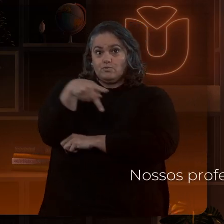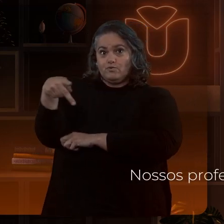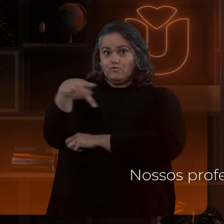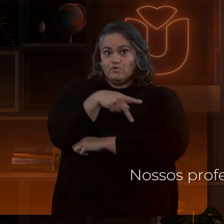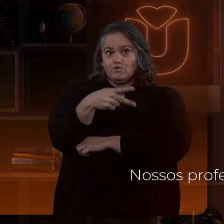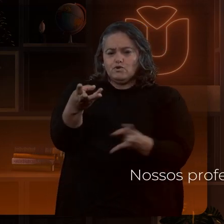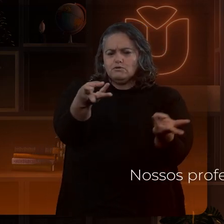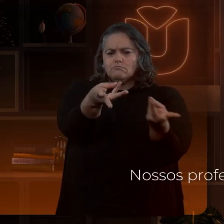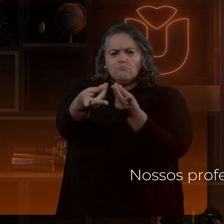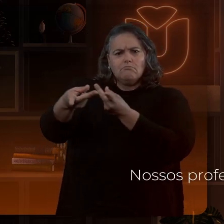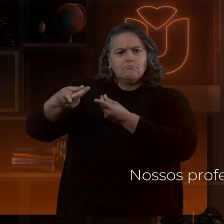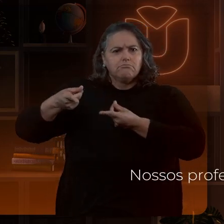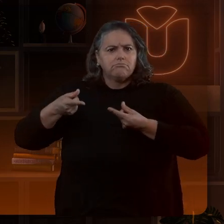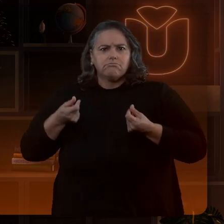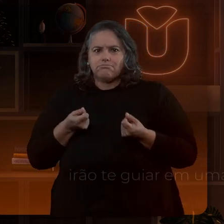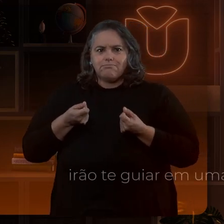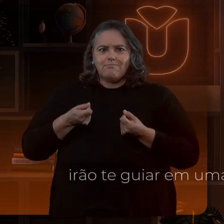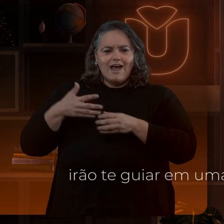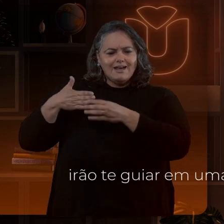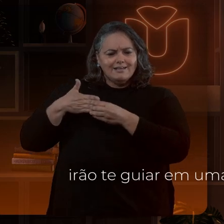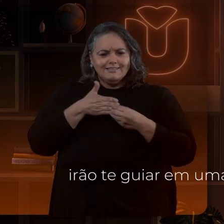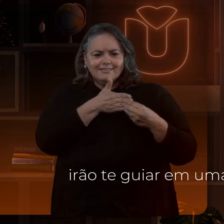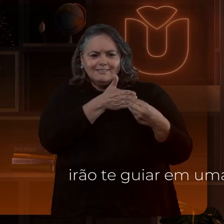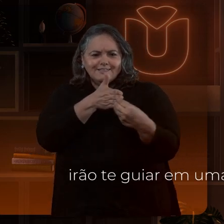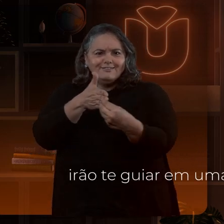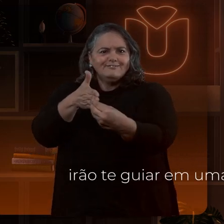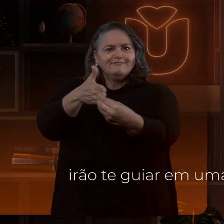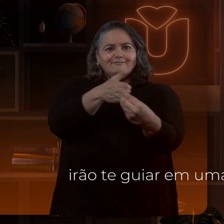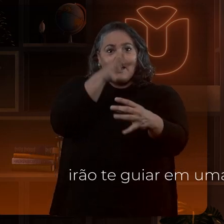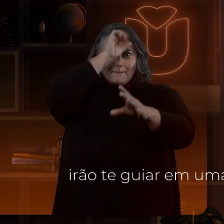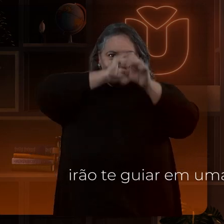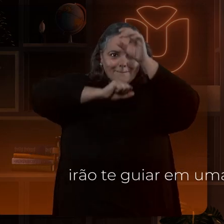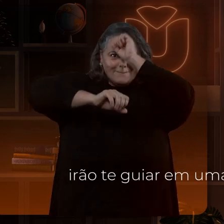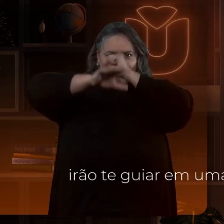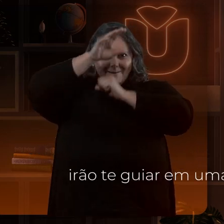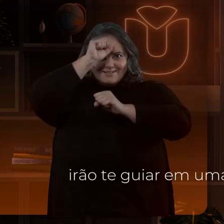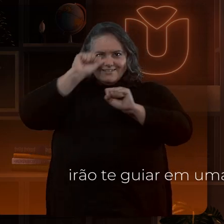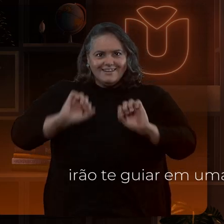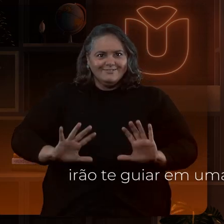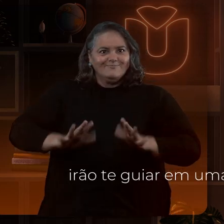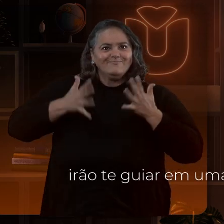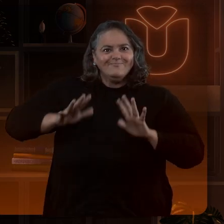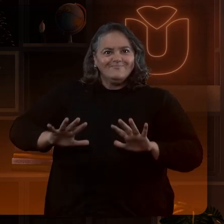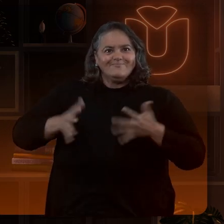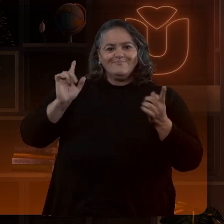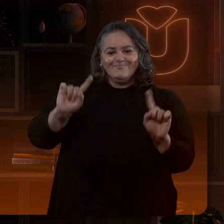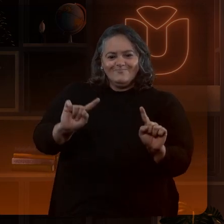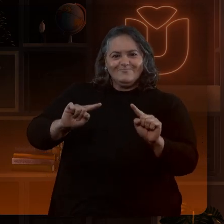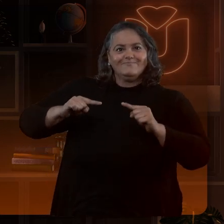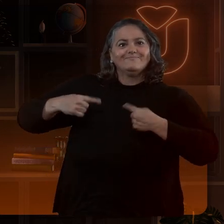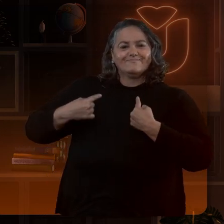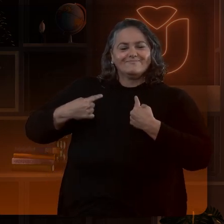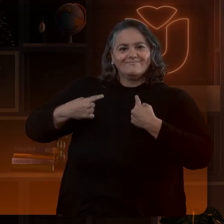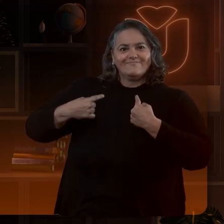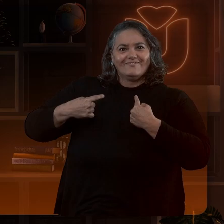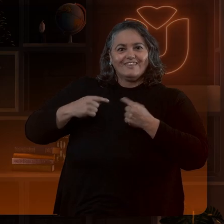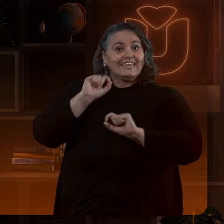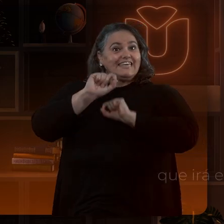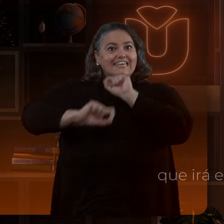altamente qualificados, irão te guiar em uma jornada de aprendizado empolgante e desafiadora, que irá